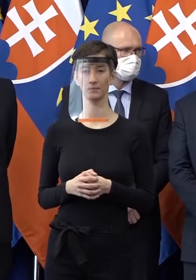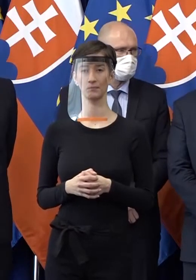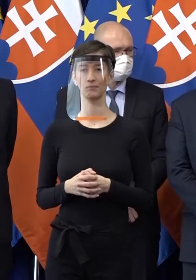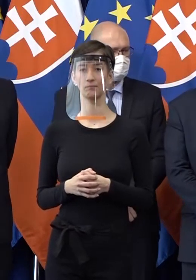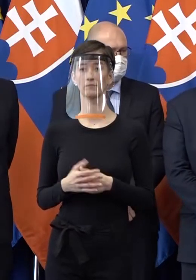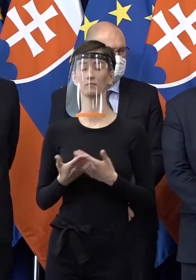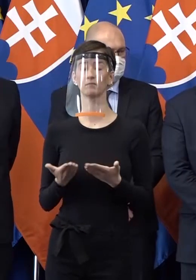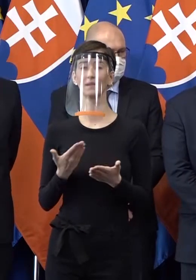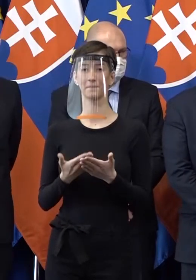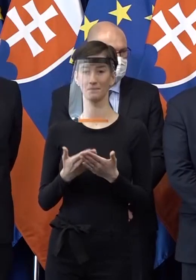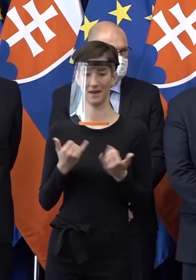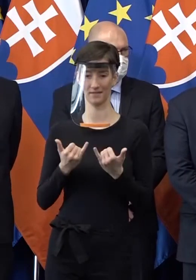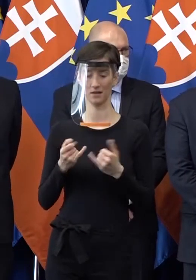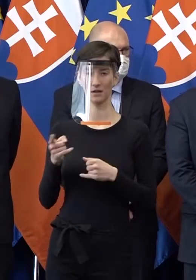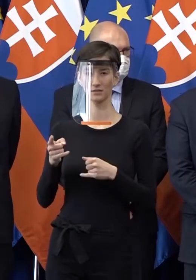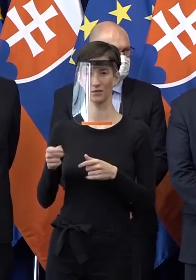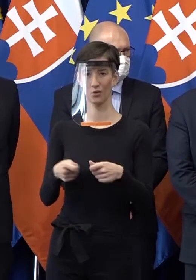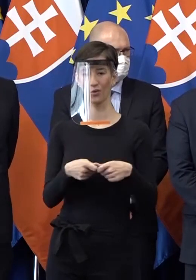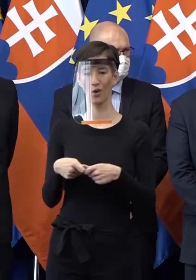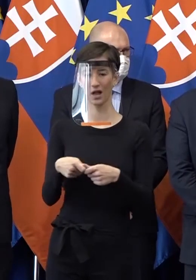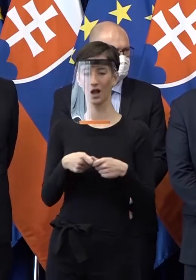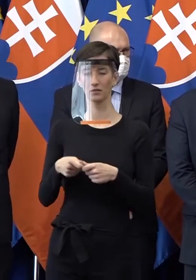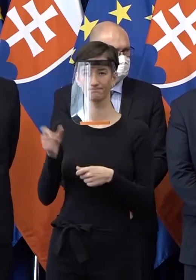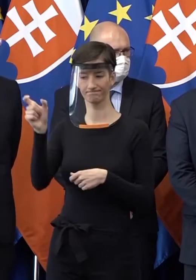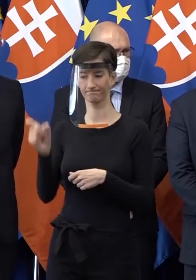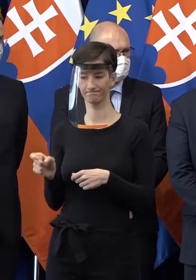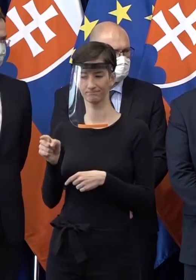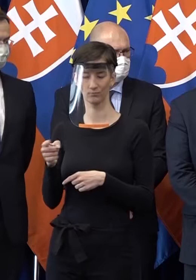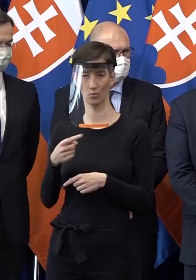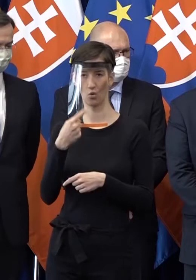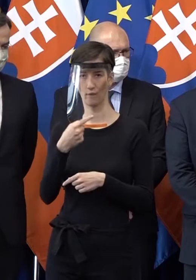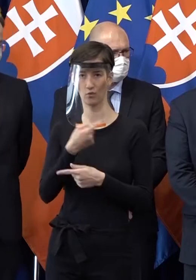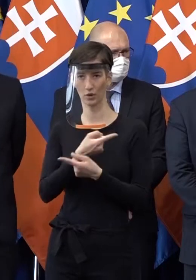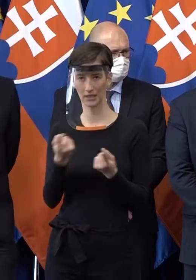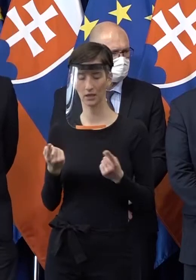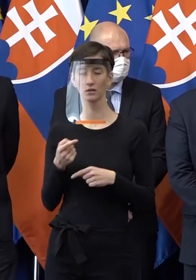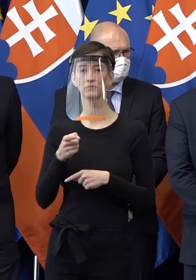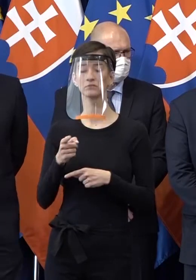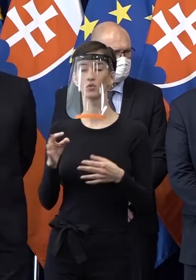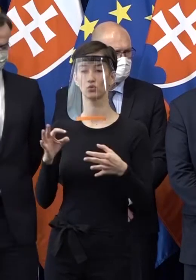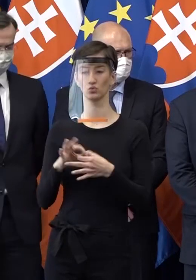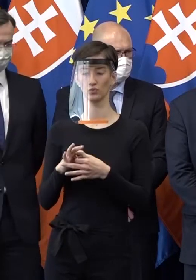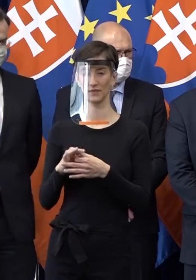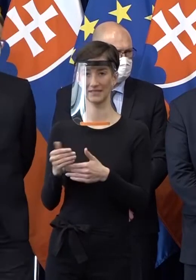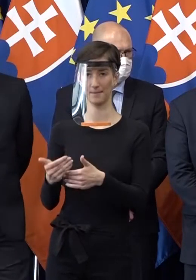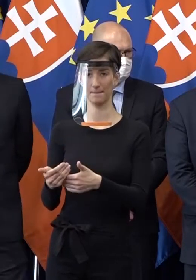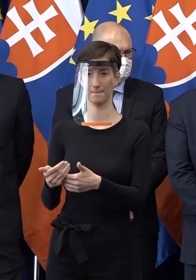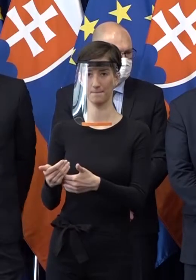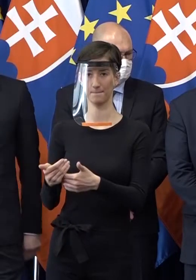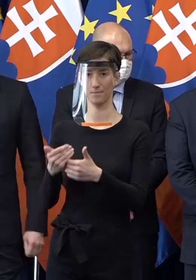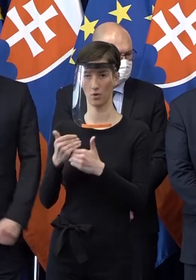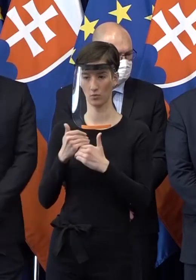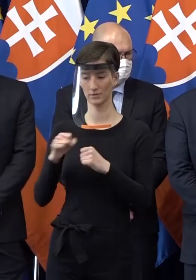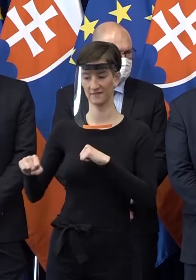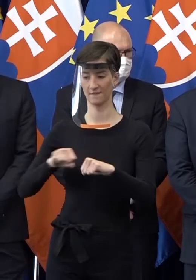Počuli ste aj pána kolegu Királ Vargu, tá podaná pomoc, alebo podaná ruka